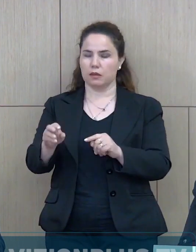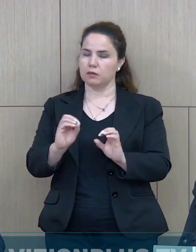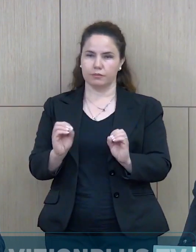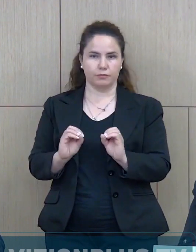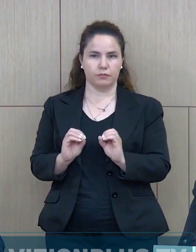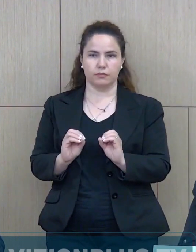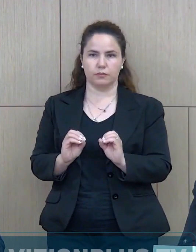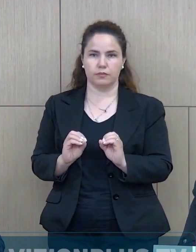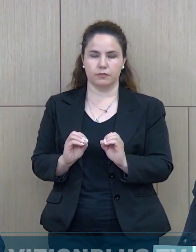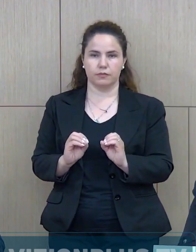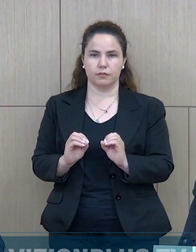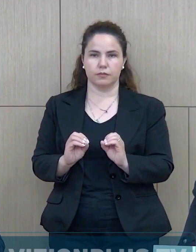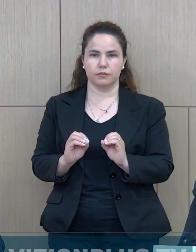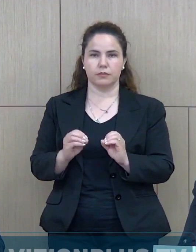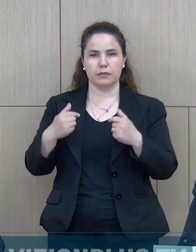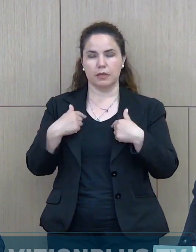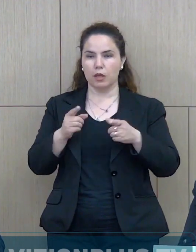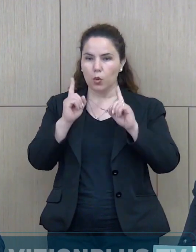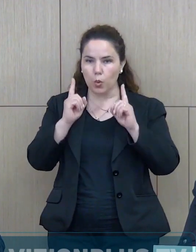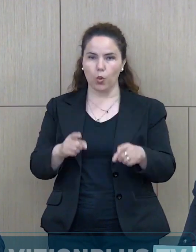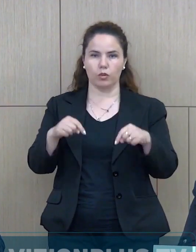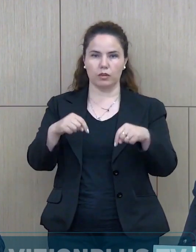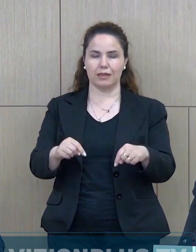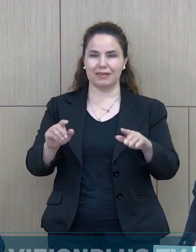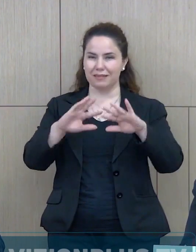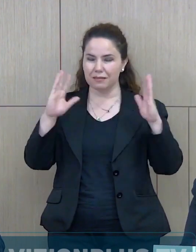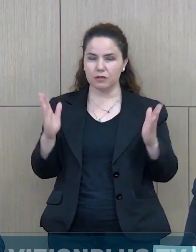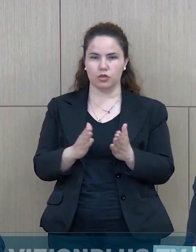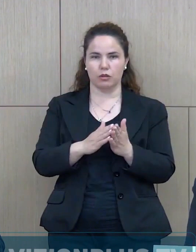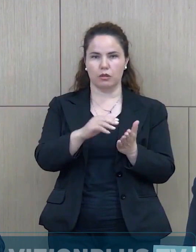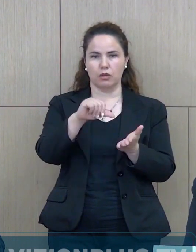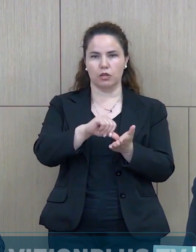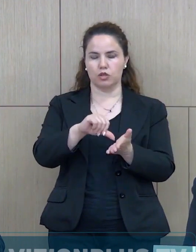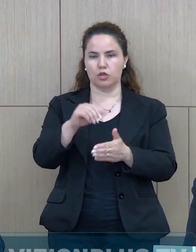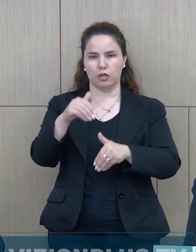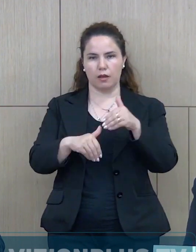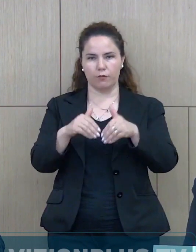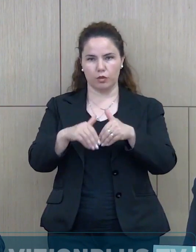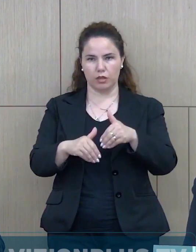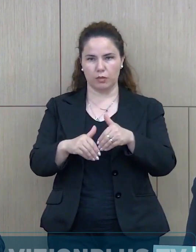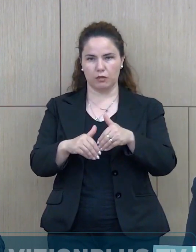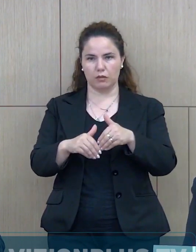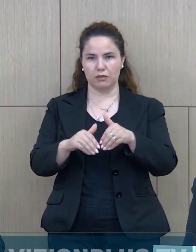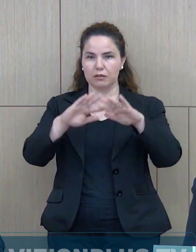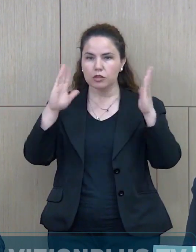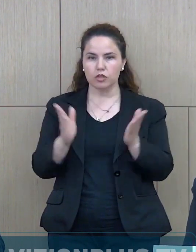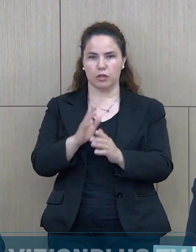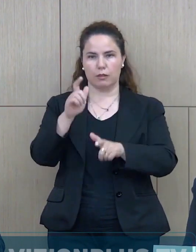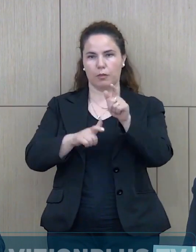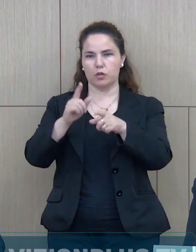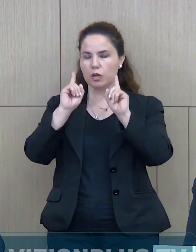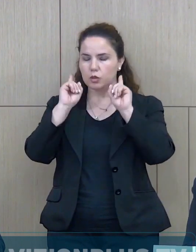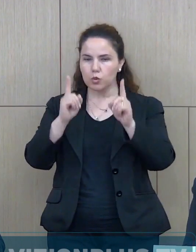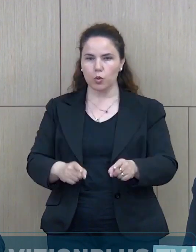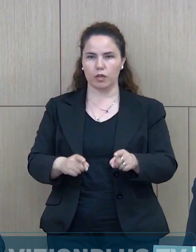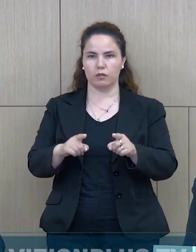e votimit, urdhruam që procesi i identifikimi të votuesve të